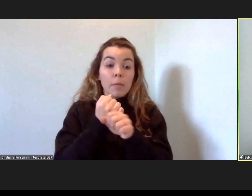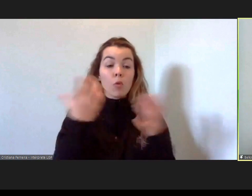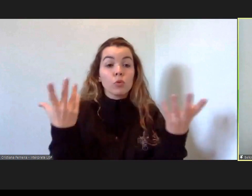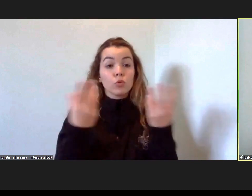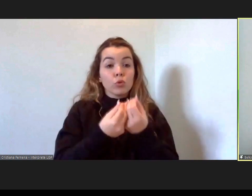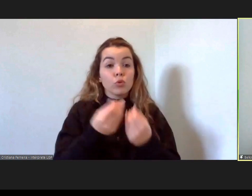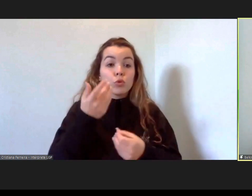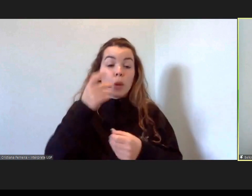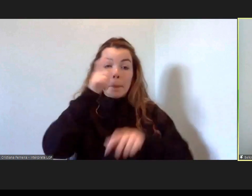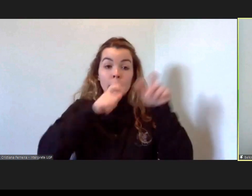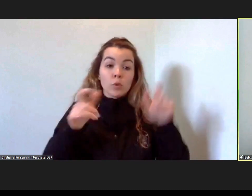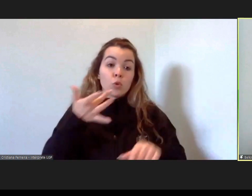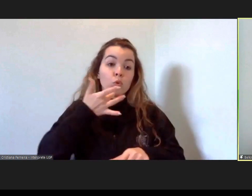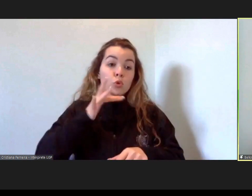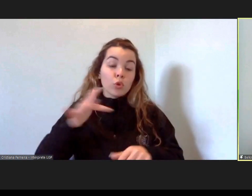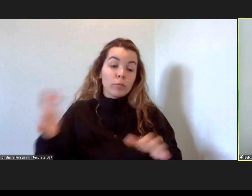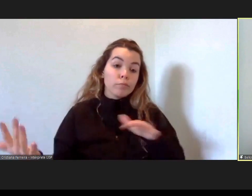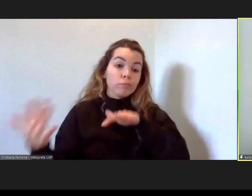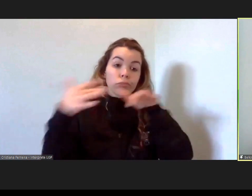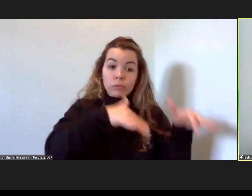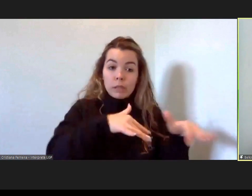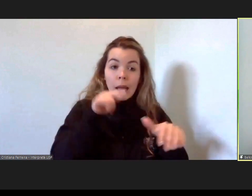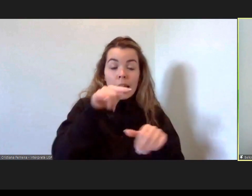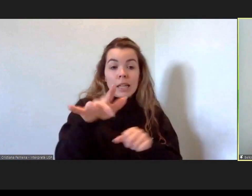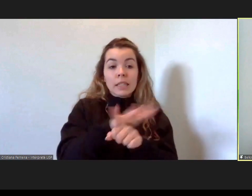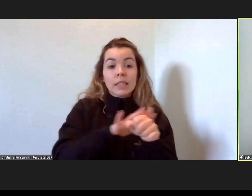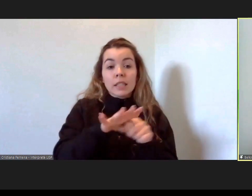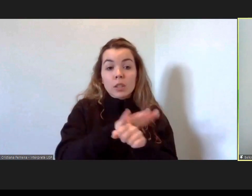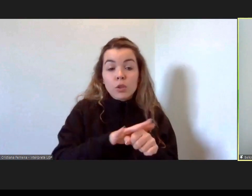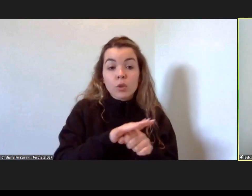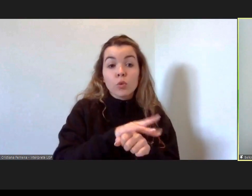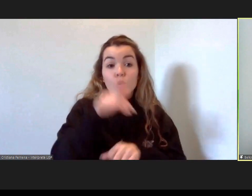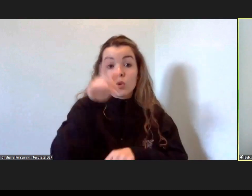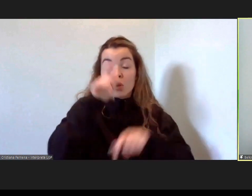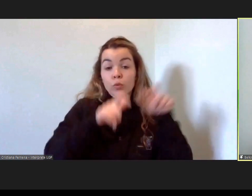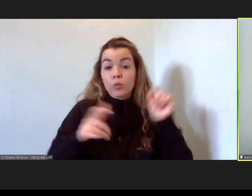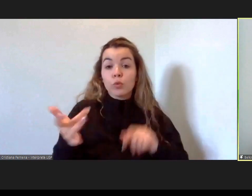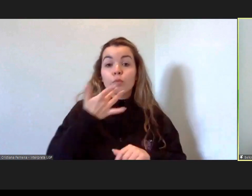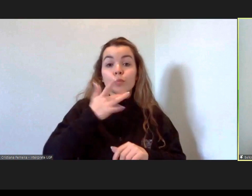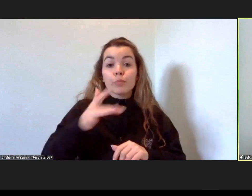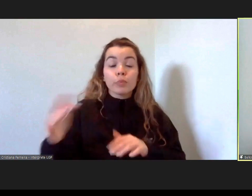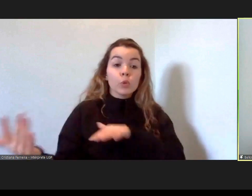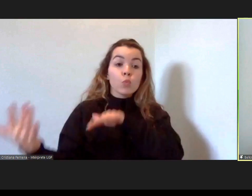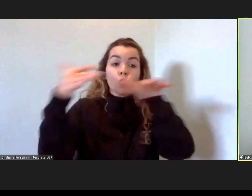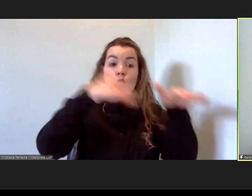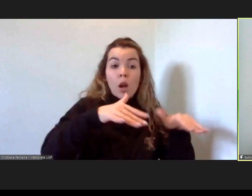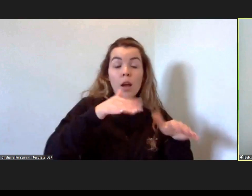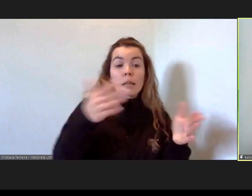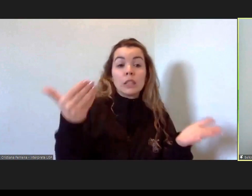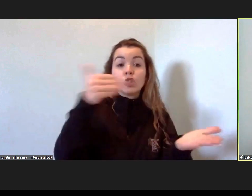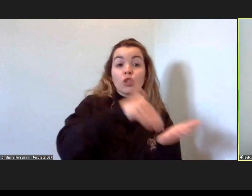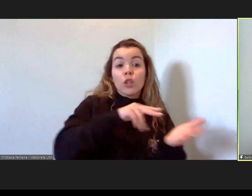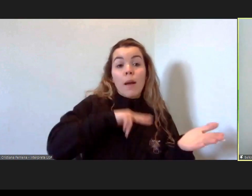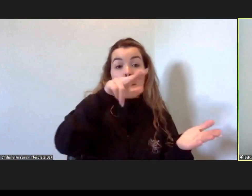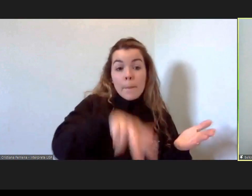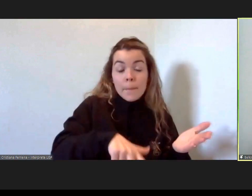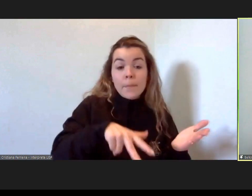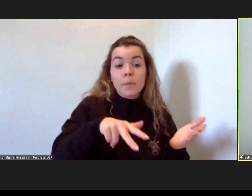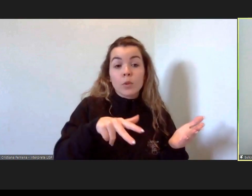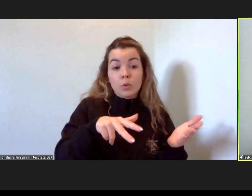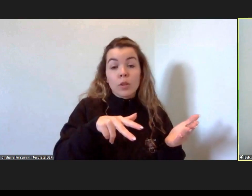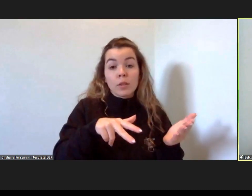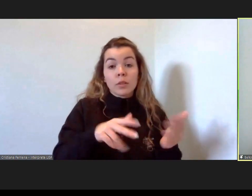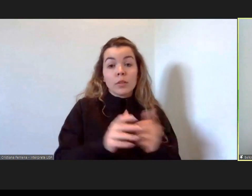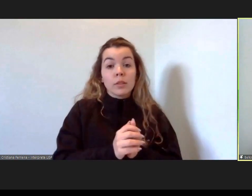situação das migrações e dos migrantes que chegam a Portugal é, de fato, algo que mexe